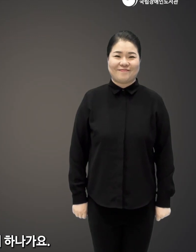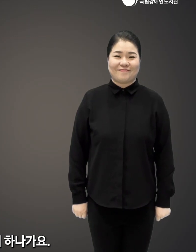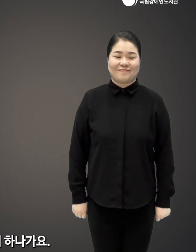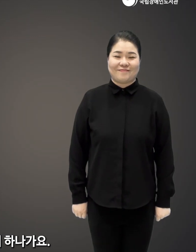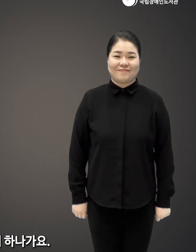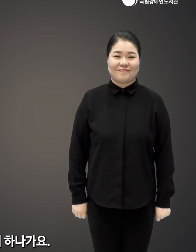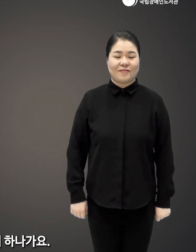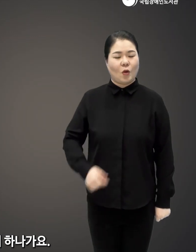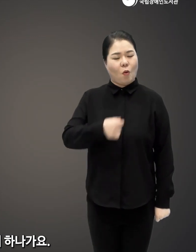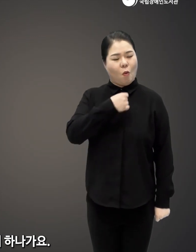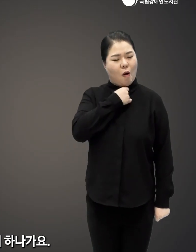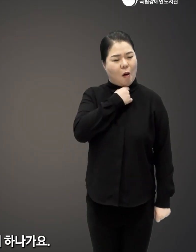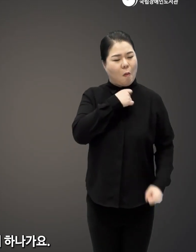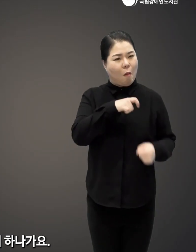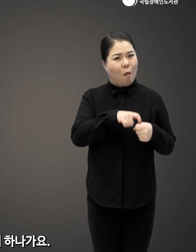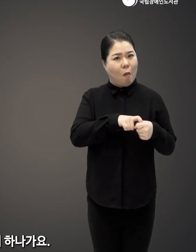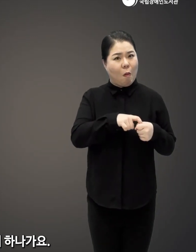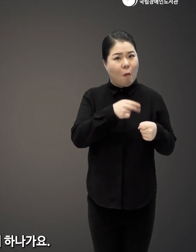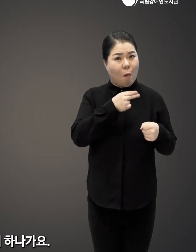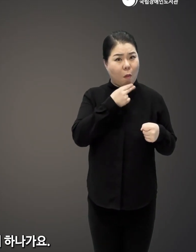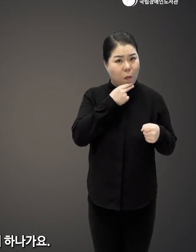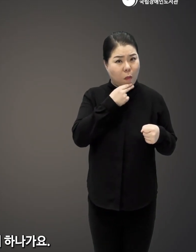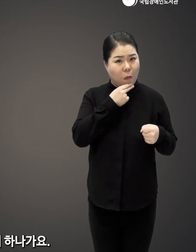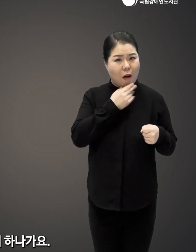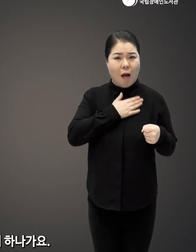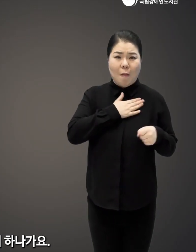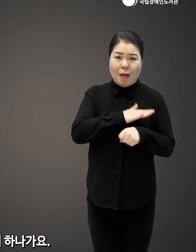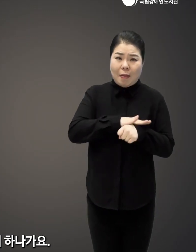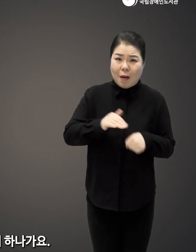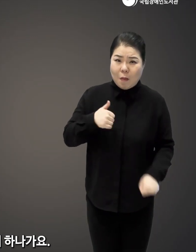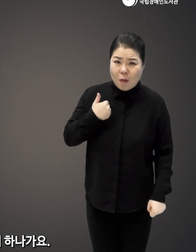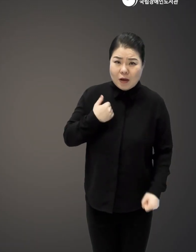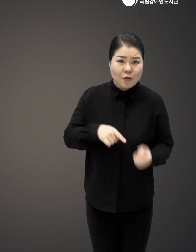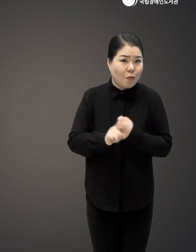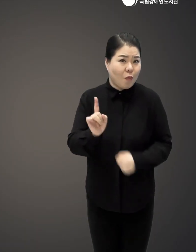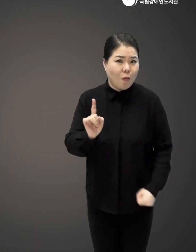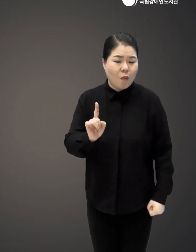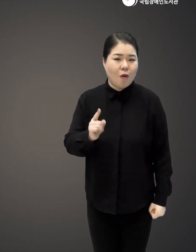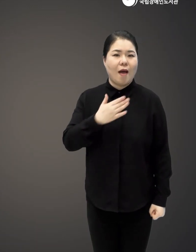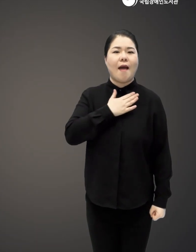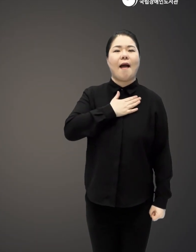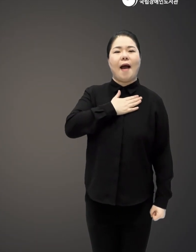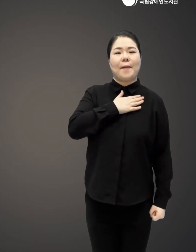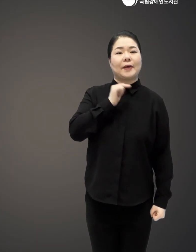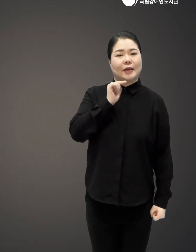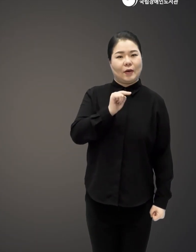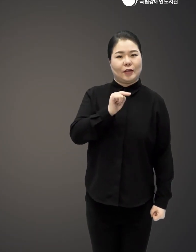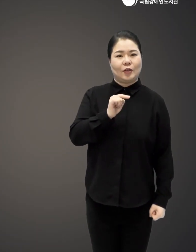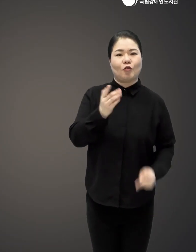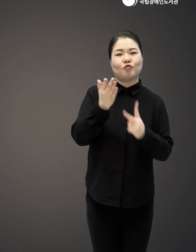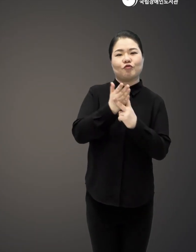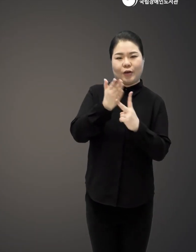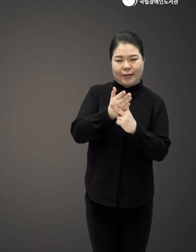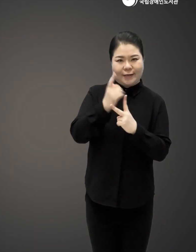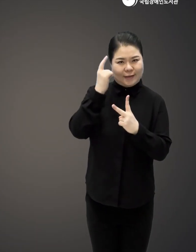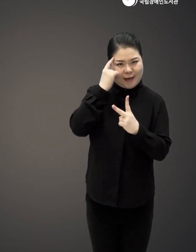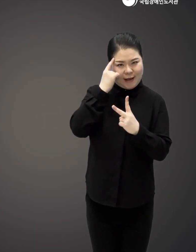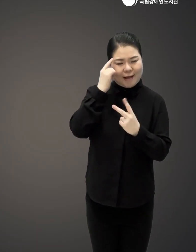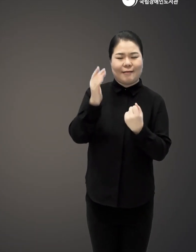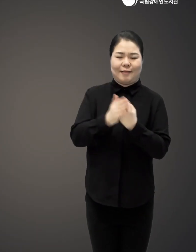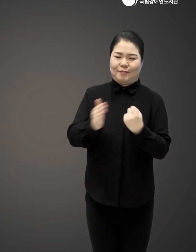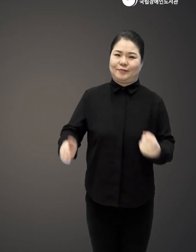우리가 의도치 않게 감정을 잘 못 다루게 된 큰 이유 중에 하나가요 바로 감정에 대한 이분법적인 사고